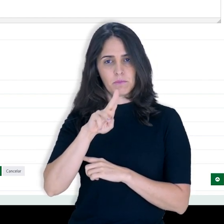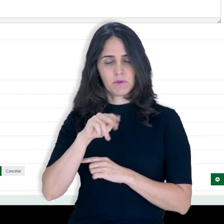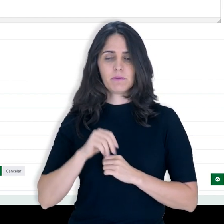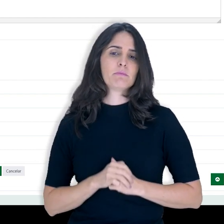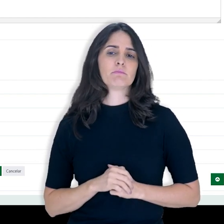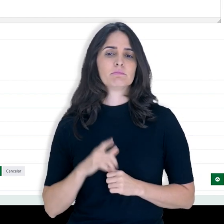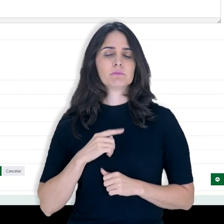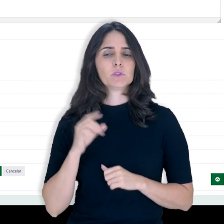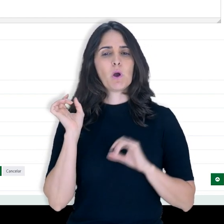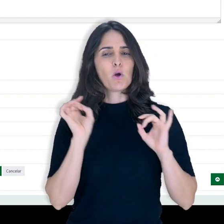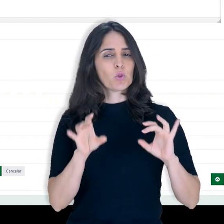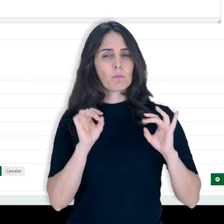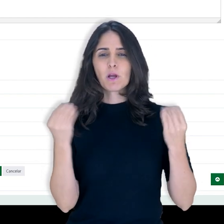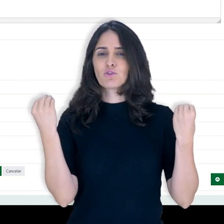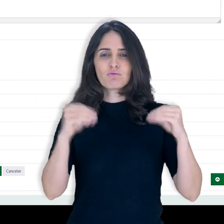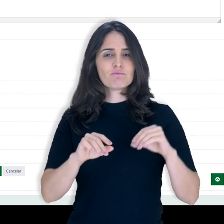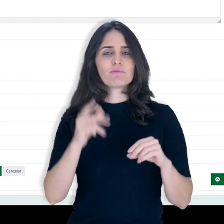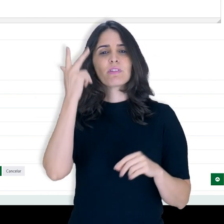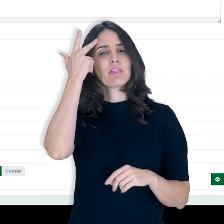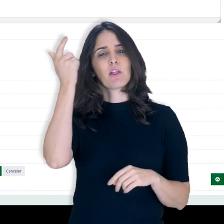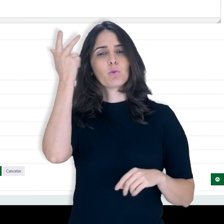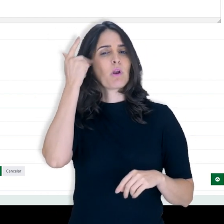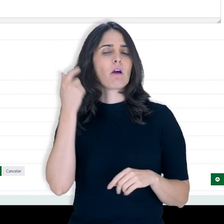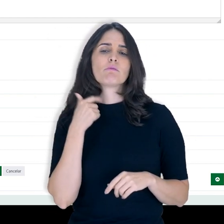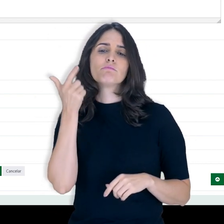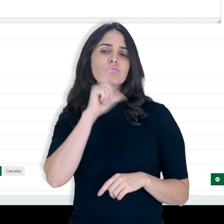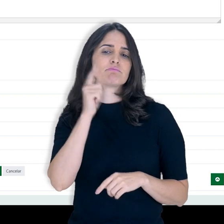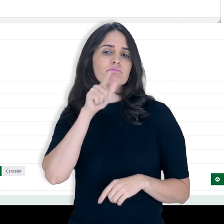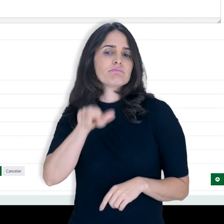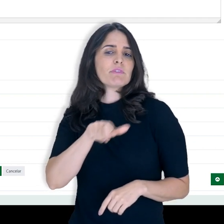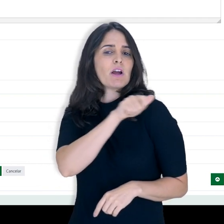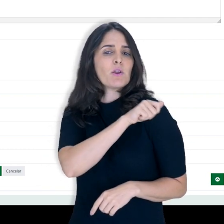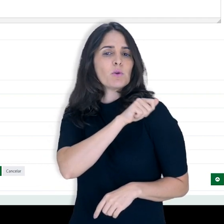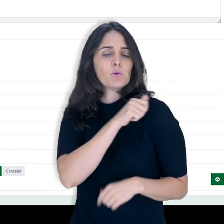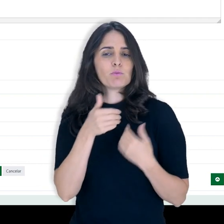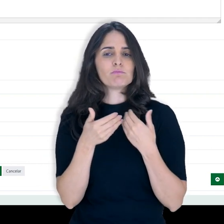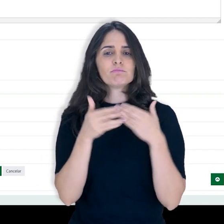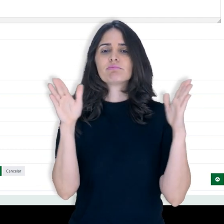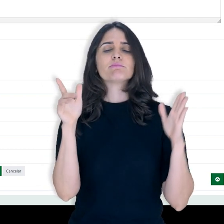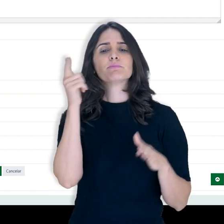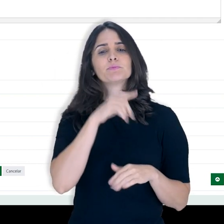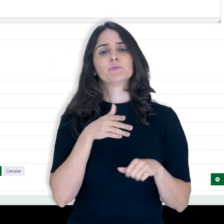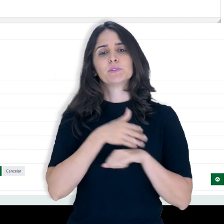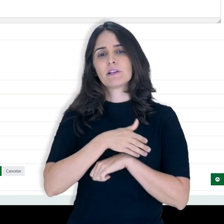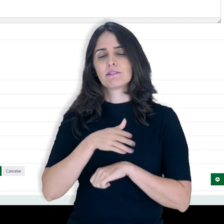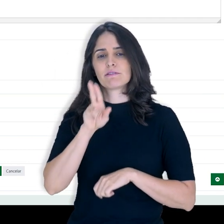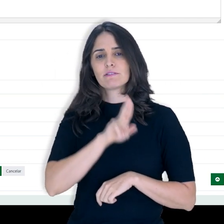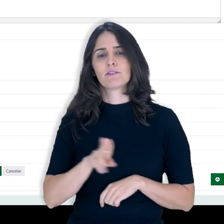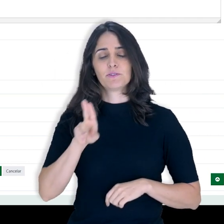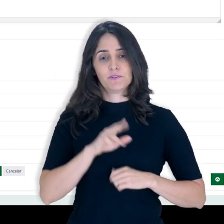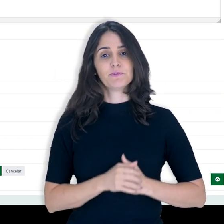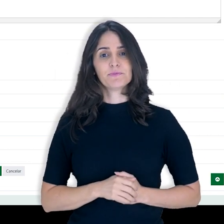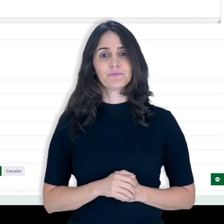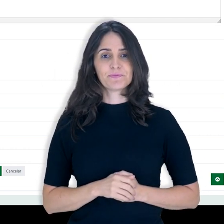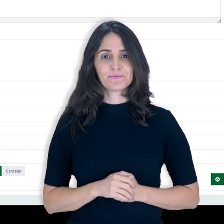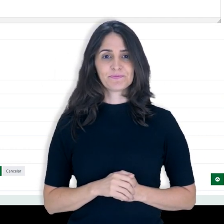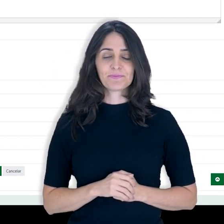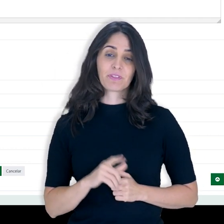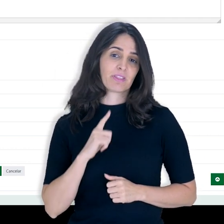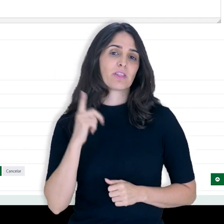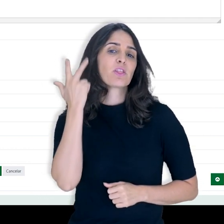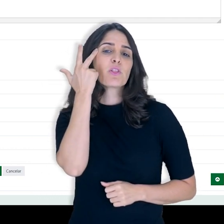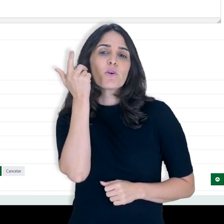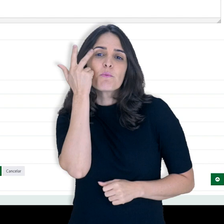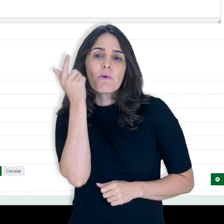incorporar, abrir, que vai de uma forma mais tranquila para o aluno abrir esse recurso. E aí tem as configurações